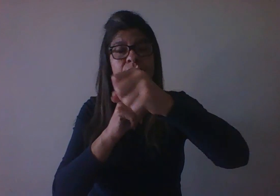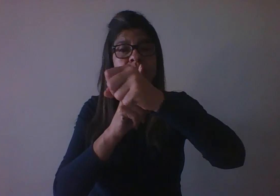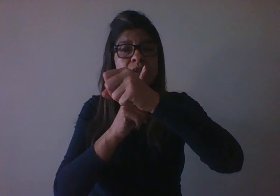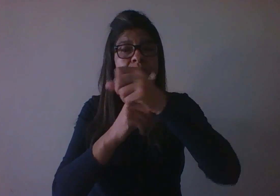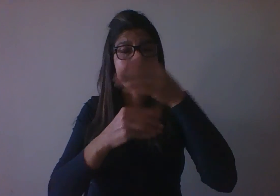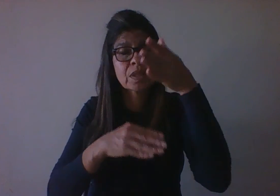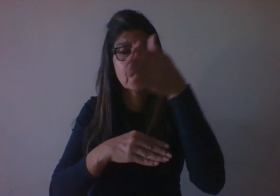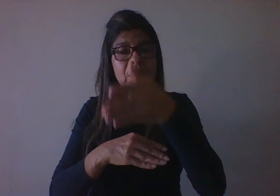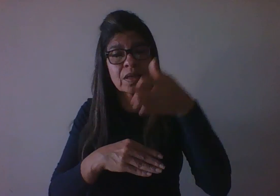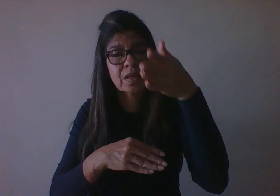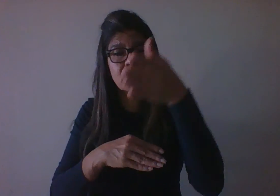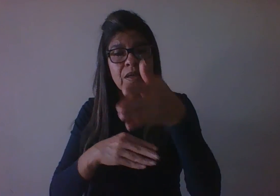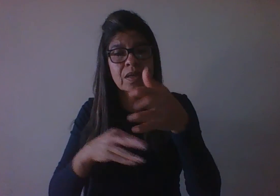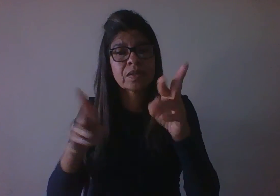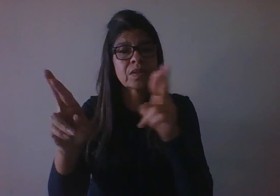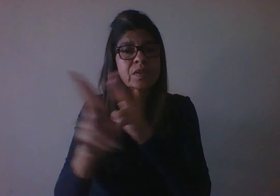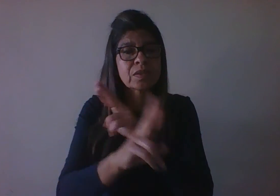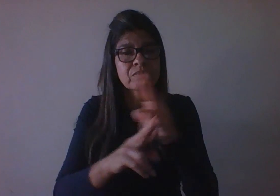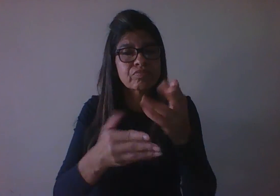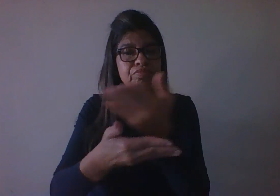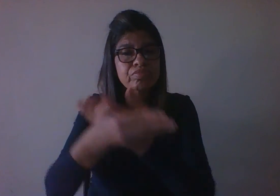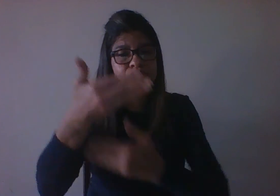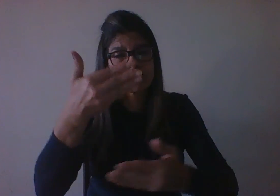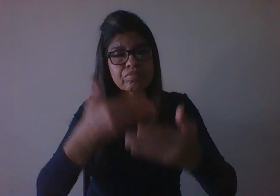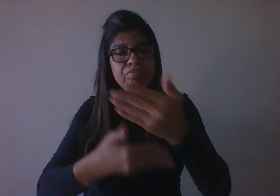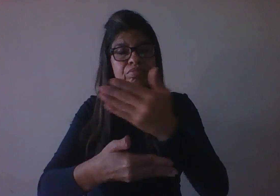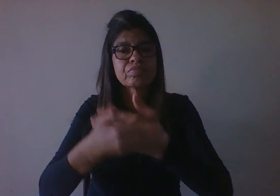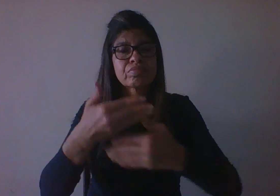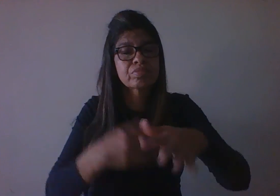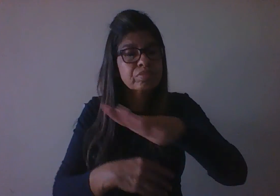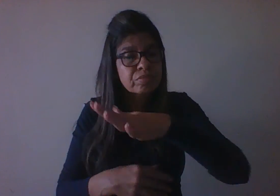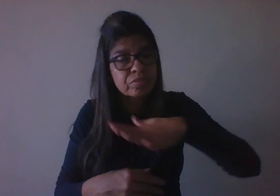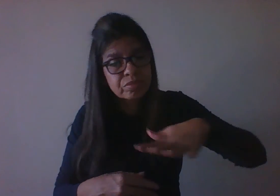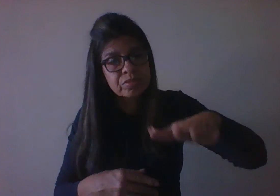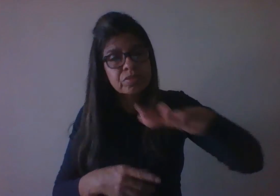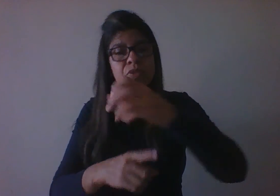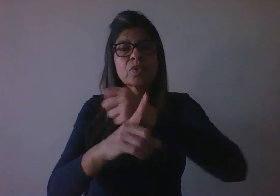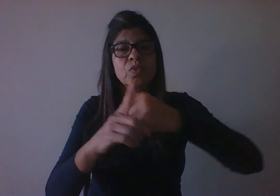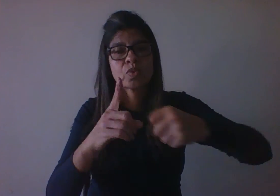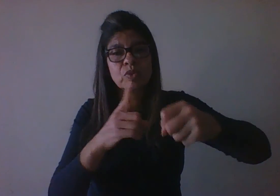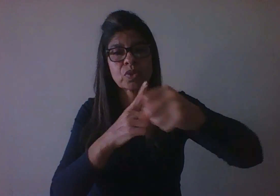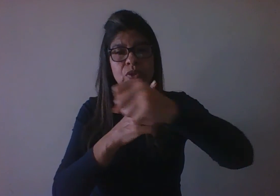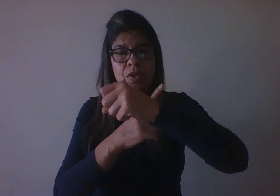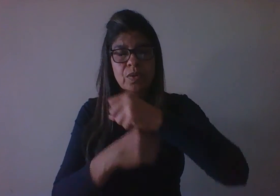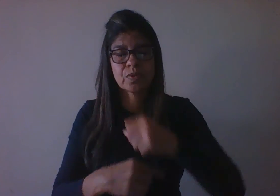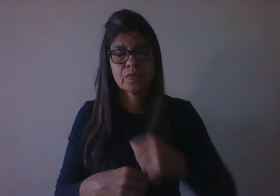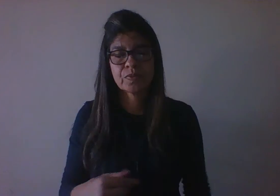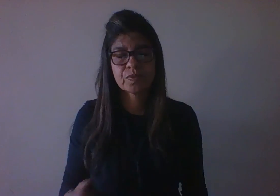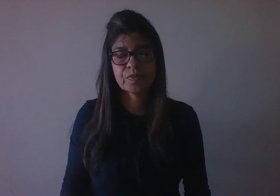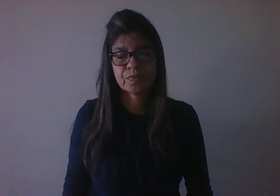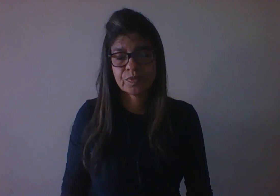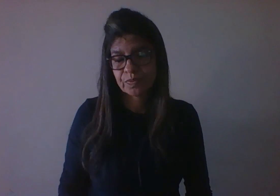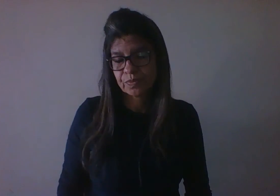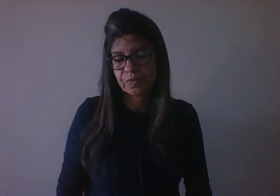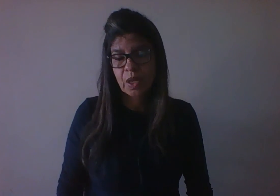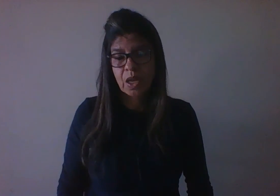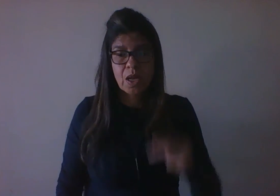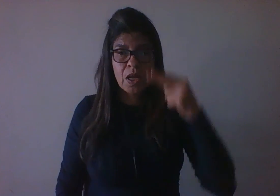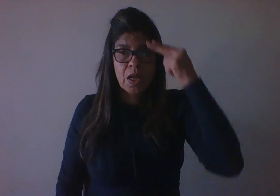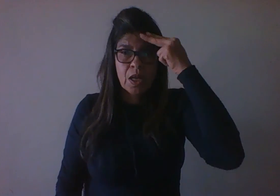interagem socialmente com seus pares em um dado contexto histórico. Sua teoria central é de que